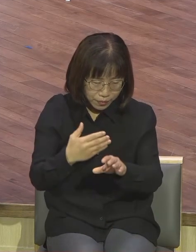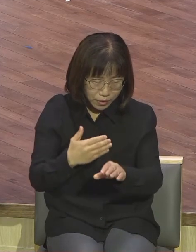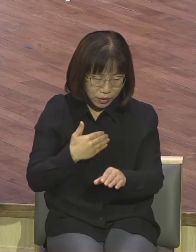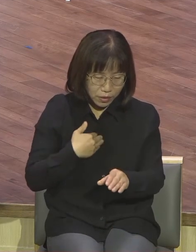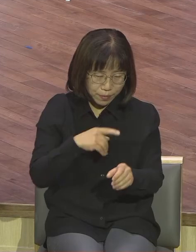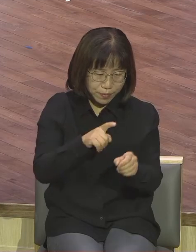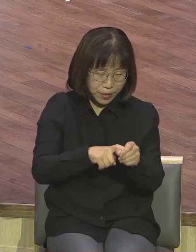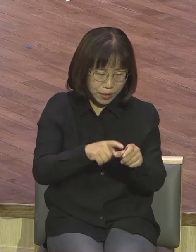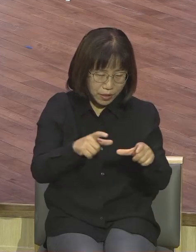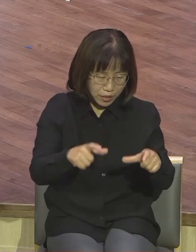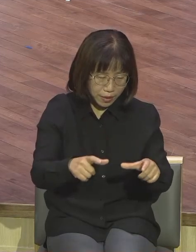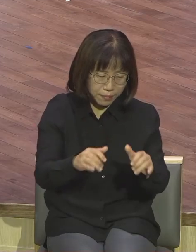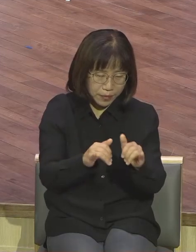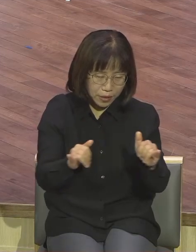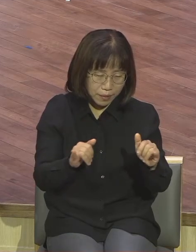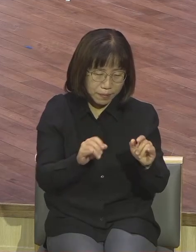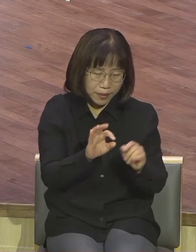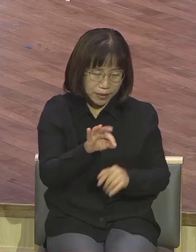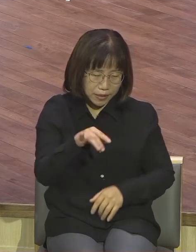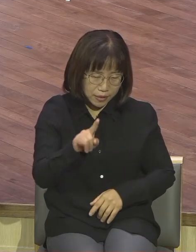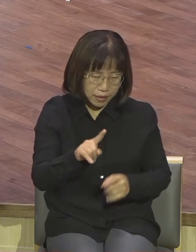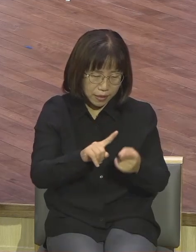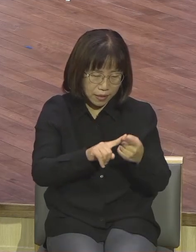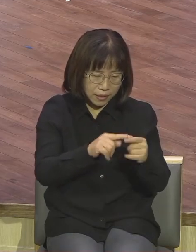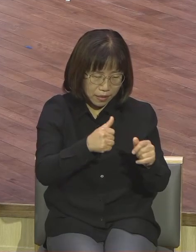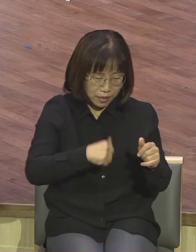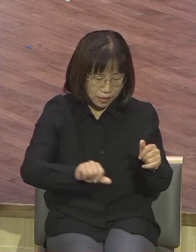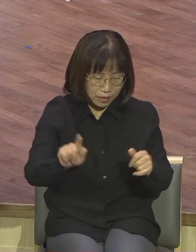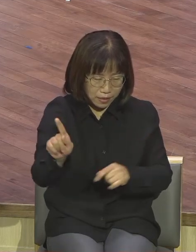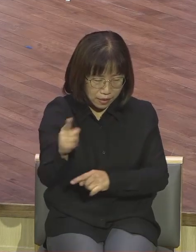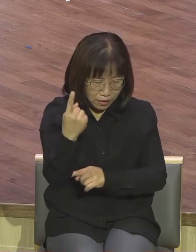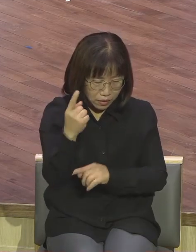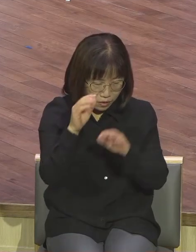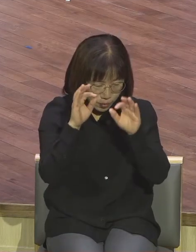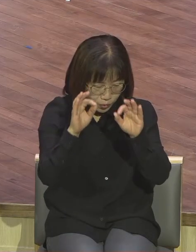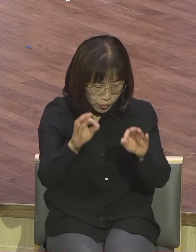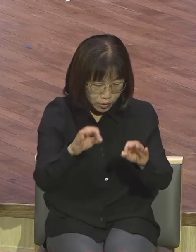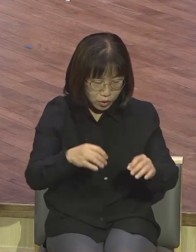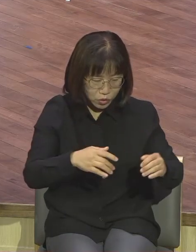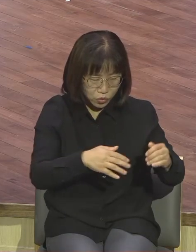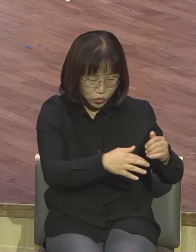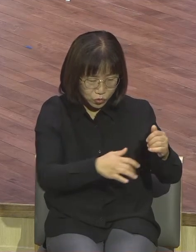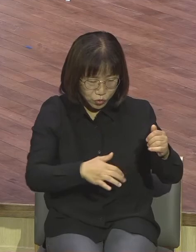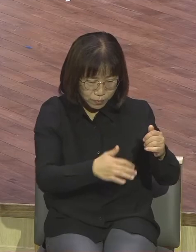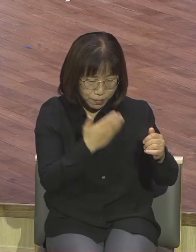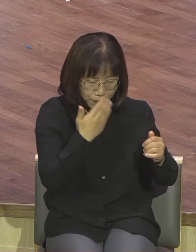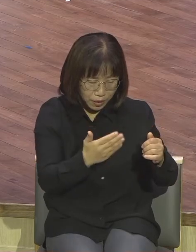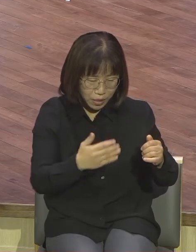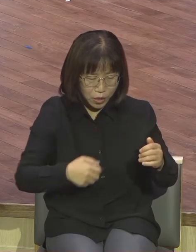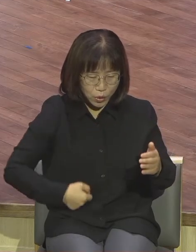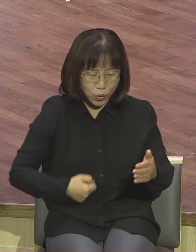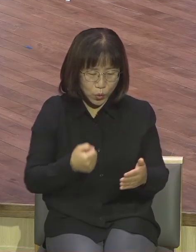베들레엠 사람 2세의 아들을 본 적 수금을 탈 줄 알고 용기와 무용과 구변이 있는